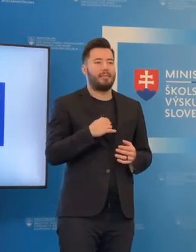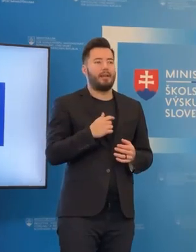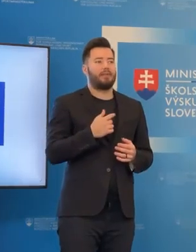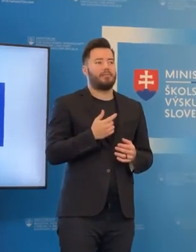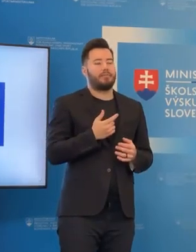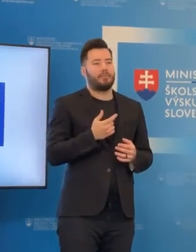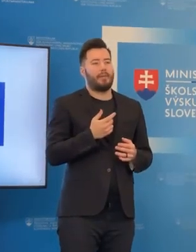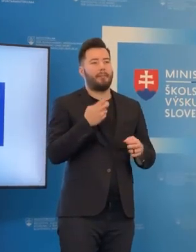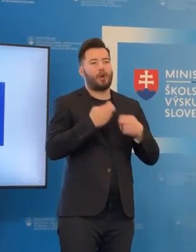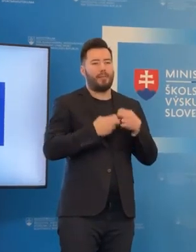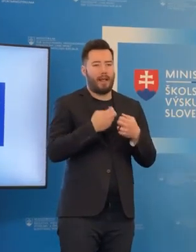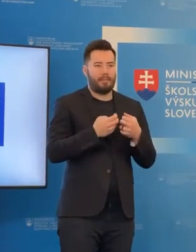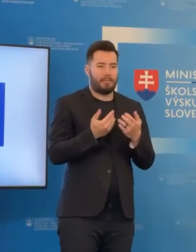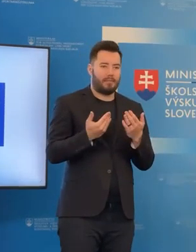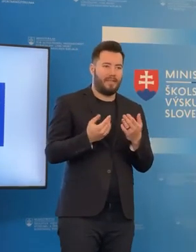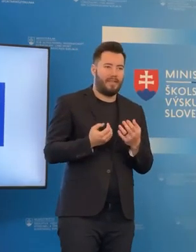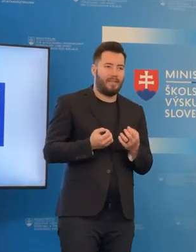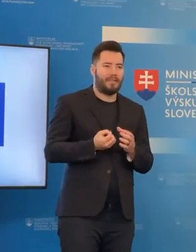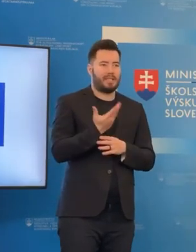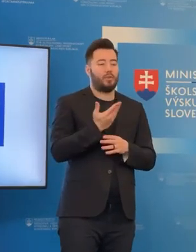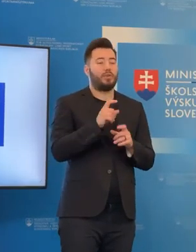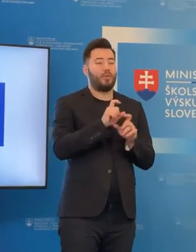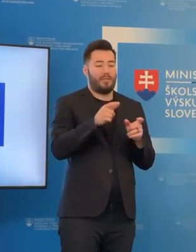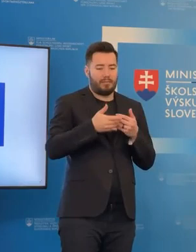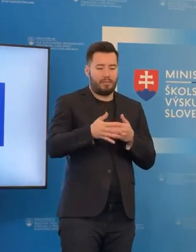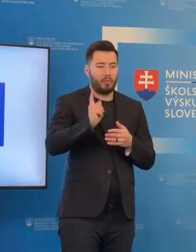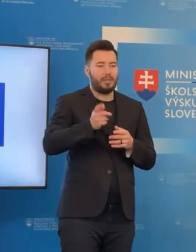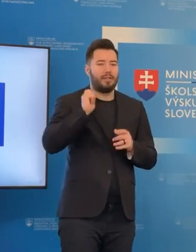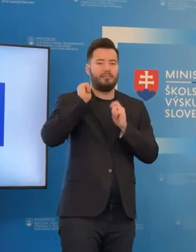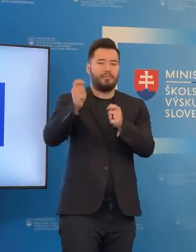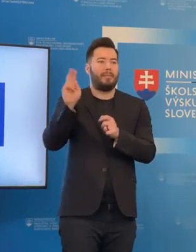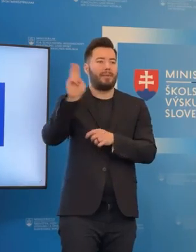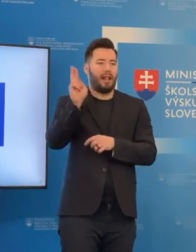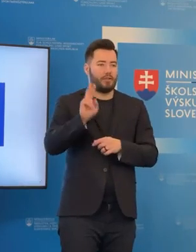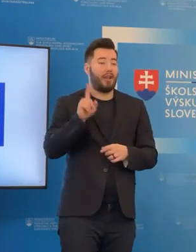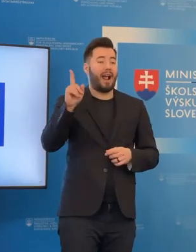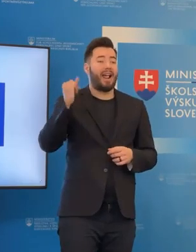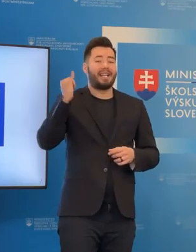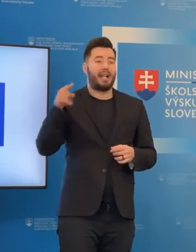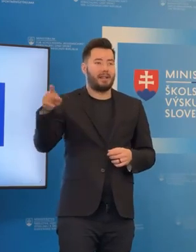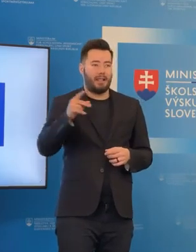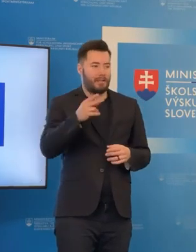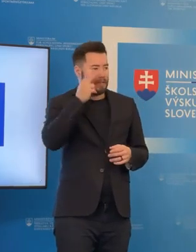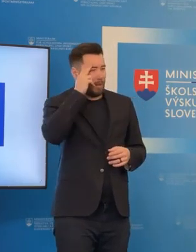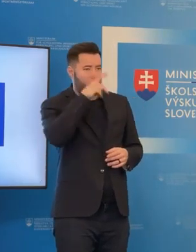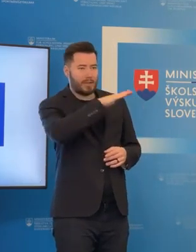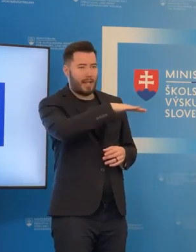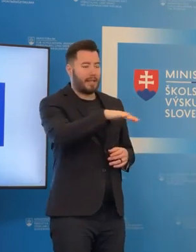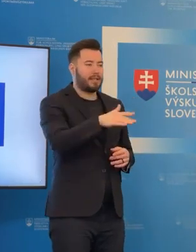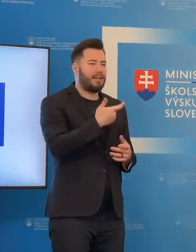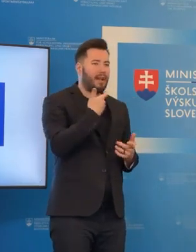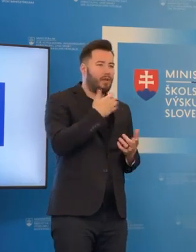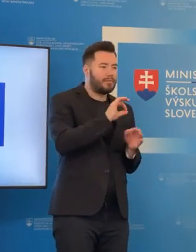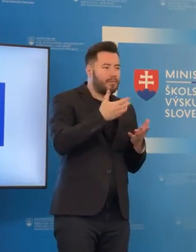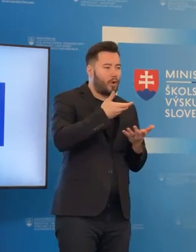dať prihlášky v následujúcich dňoch, ale rejtile ešte nepoznajú tieto deti nevedia s nimi, presne